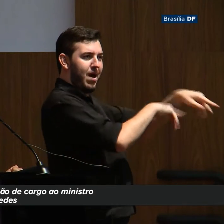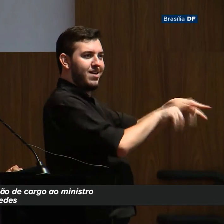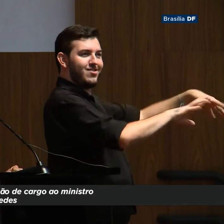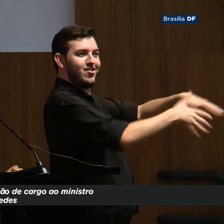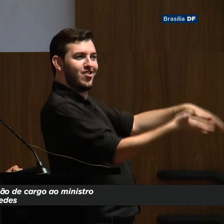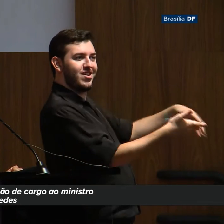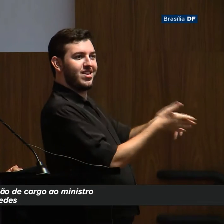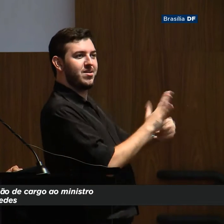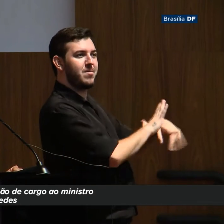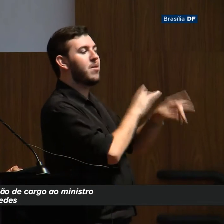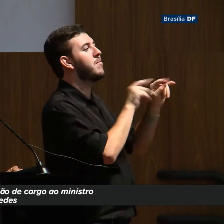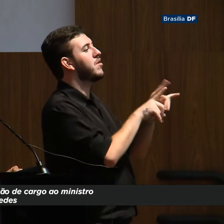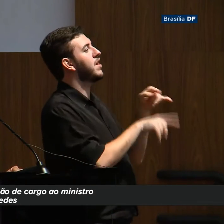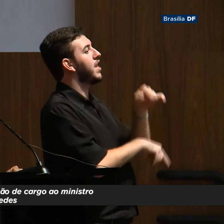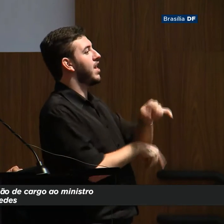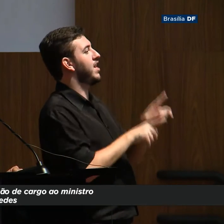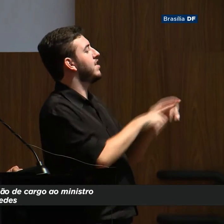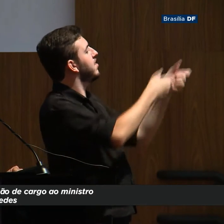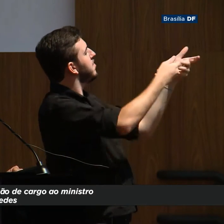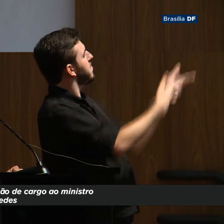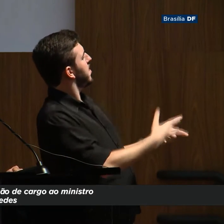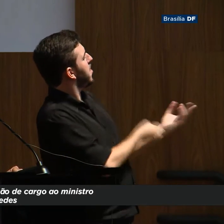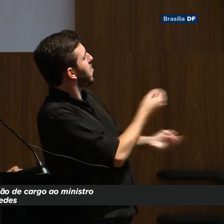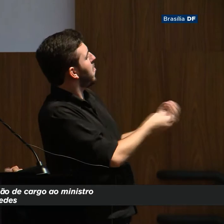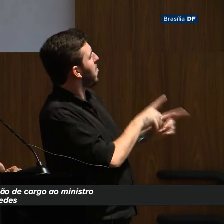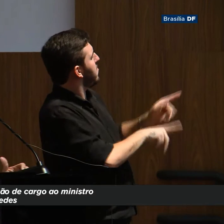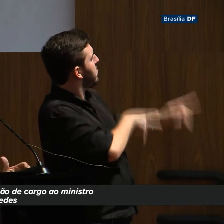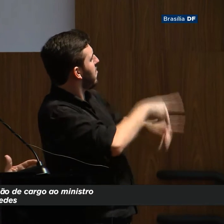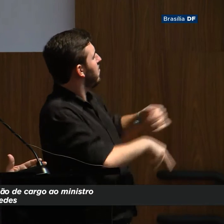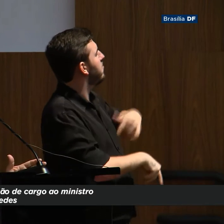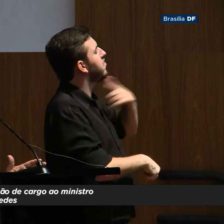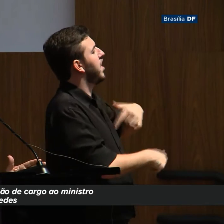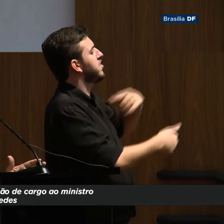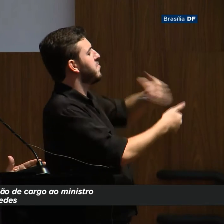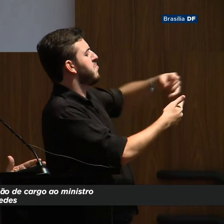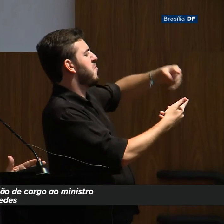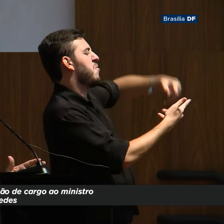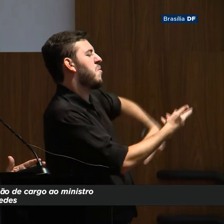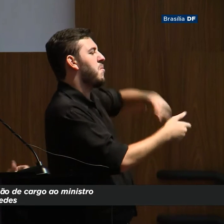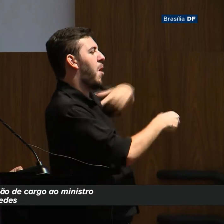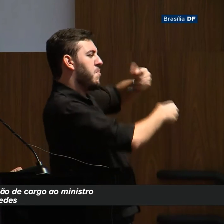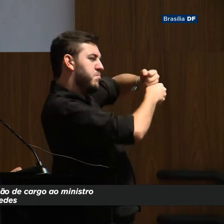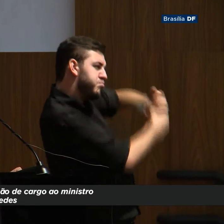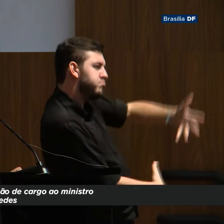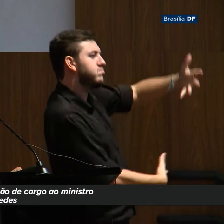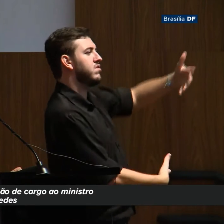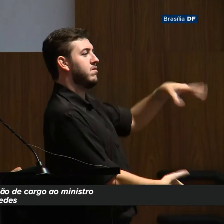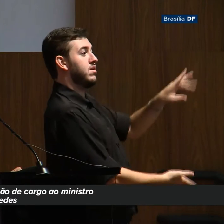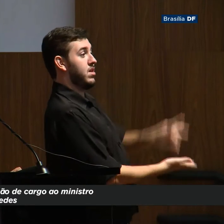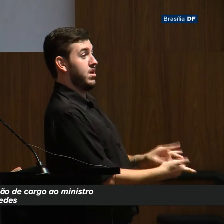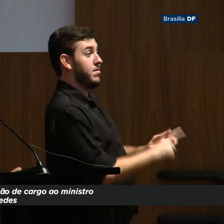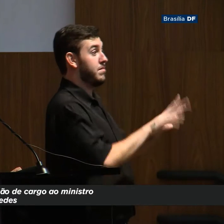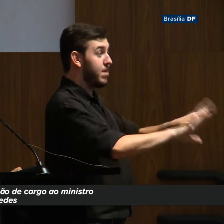esclarecimento da opinião pública. o presidente tem um absoluto compromisso com as instituições democráticas